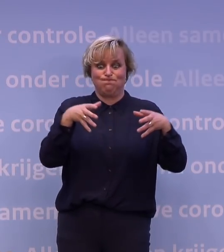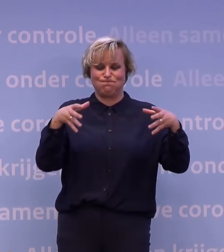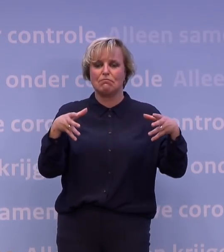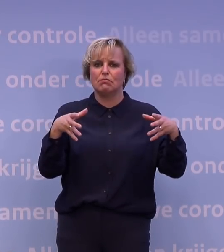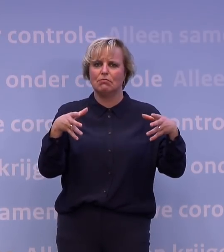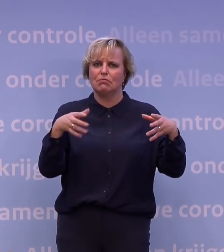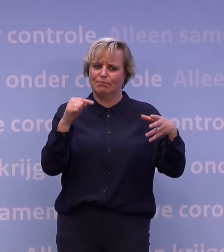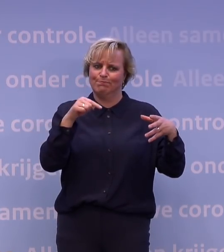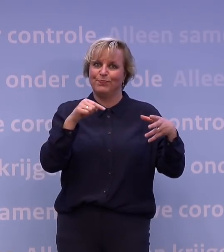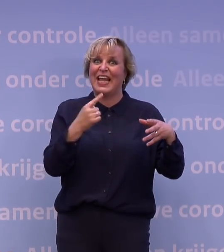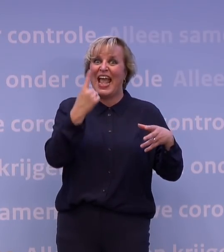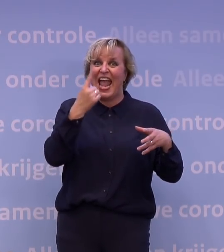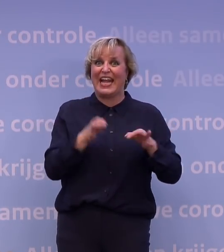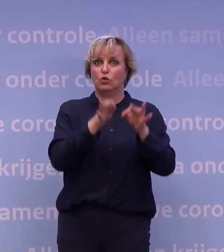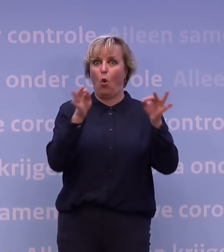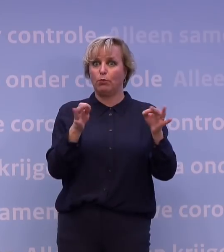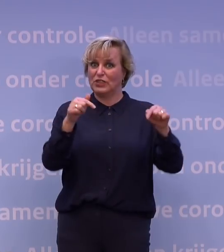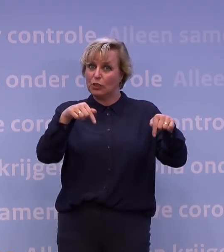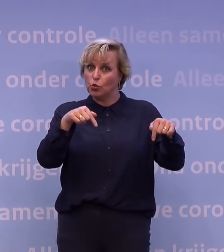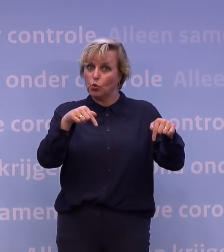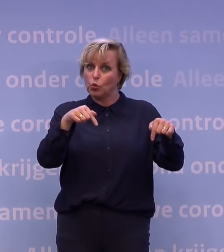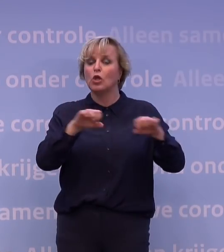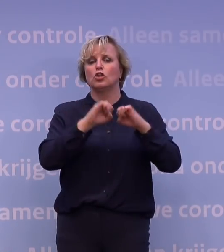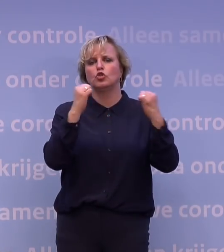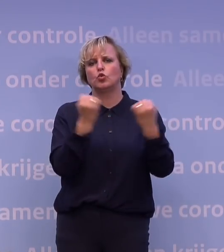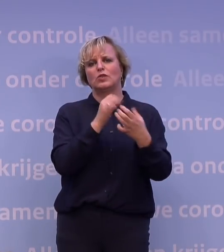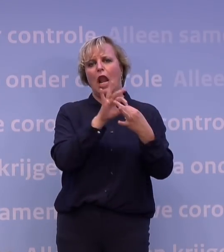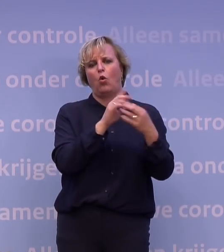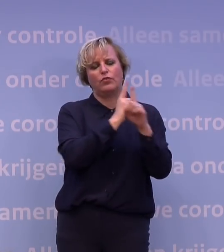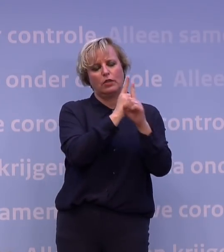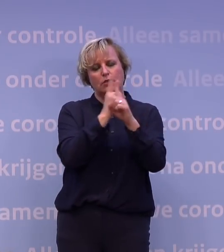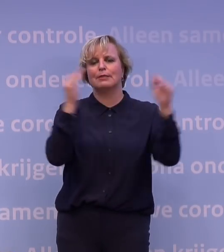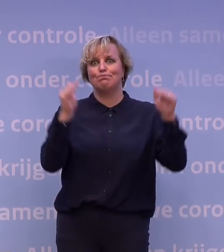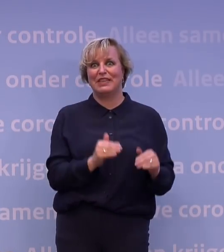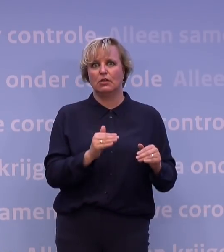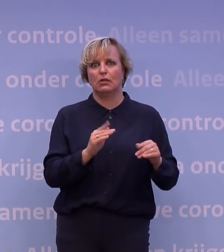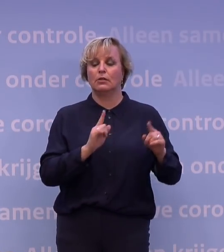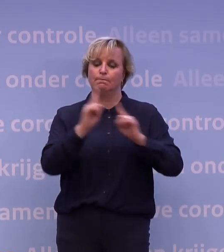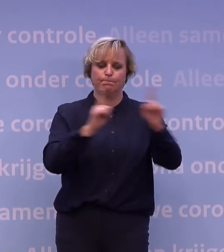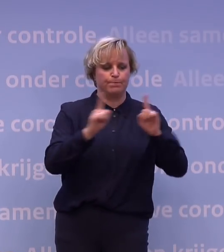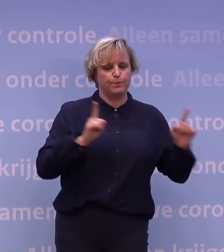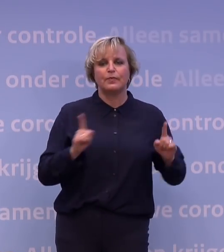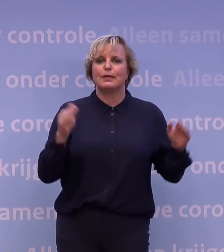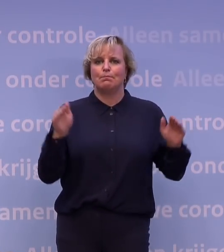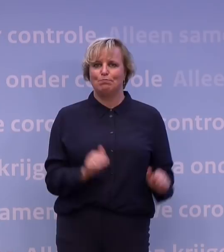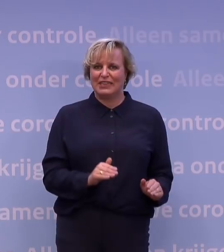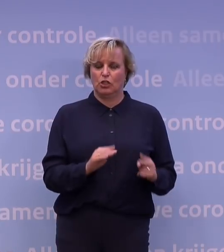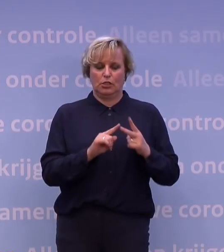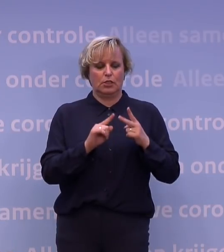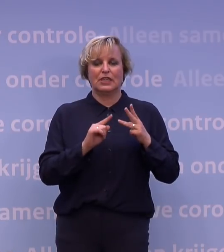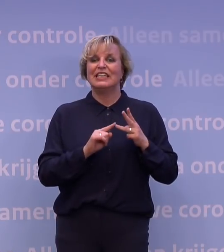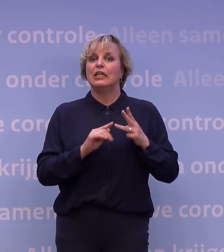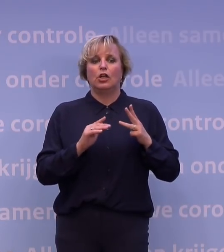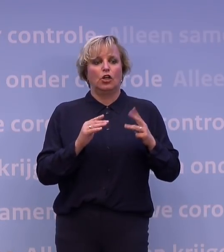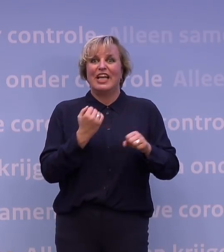groot dat er eigenlijk maar één echte oplossing is nu. Dat is gewoon het aantal sociale contacten terugbrengen. Het aantal bewegingen terugbrengen. Zorgen dat we de groepen waarin we verkeer reduceren. Zorgen dat